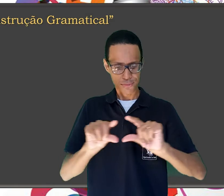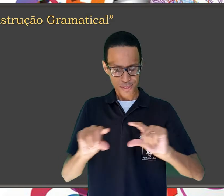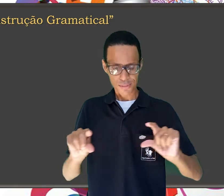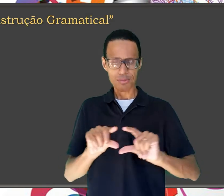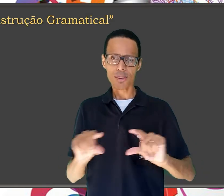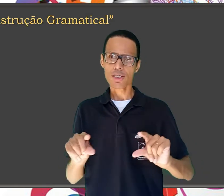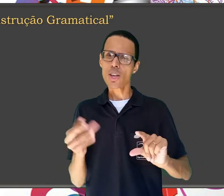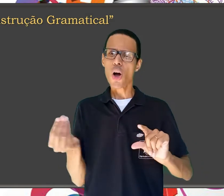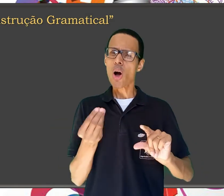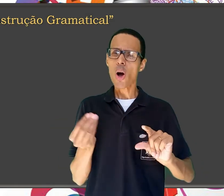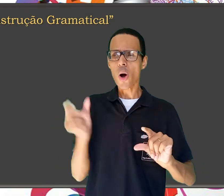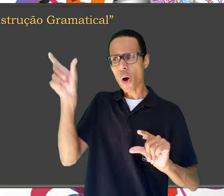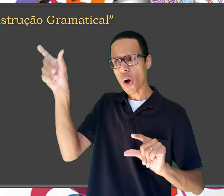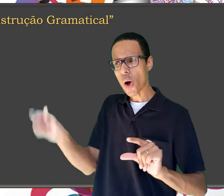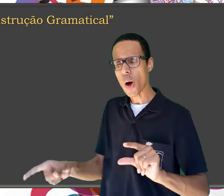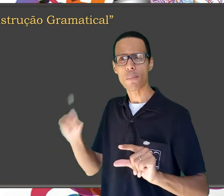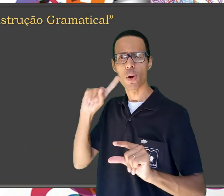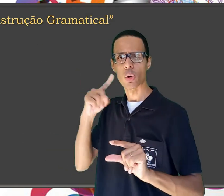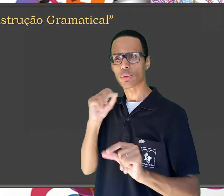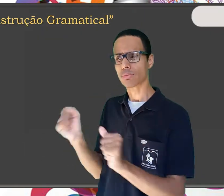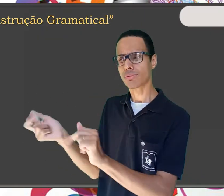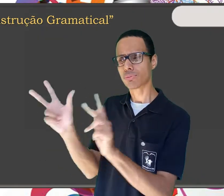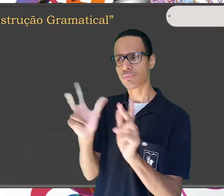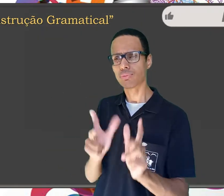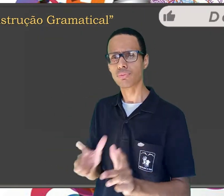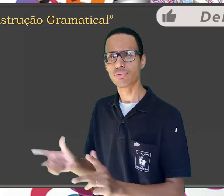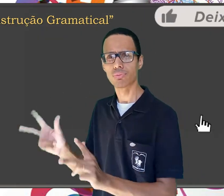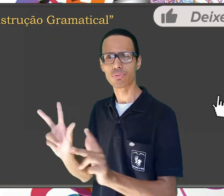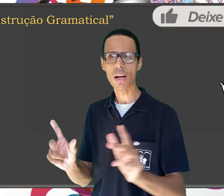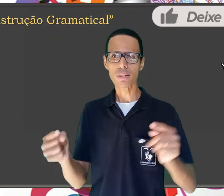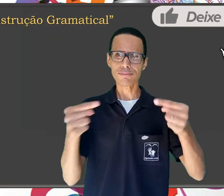como você pode estruturar uma sentença na língua de sinais.